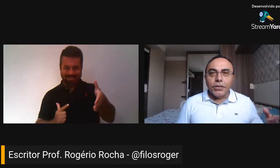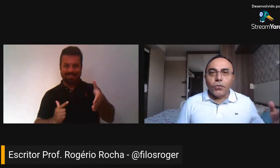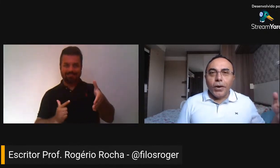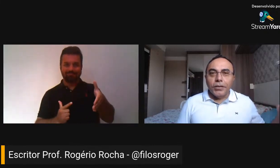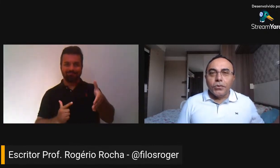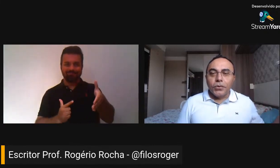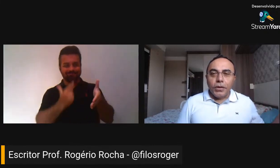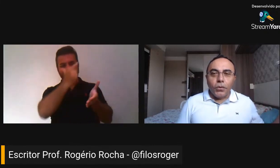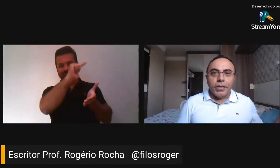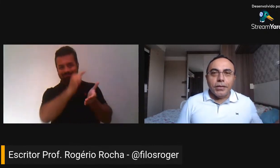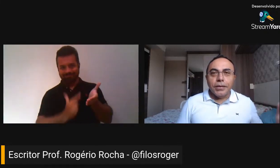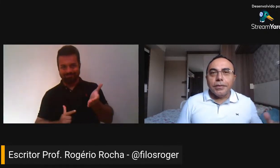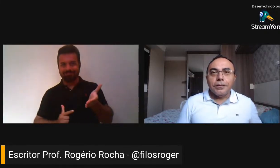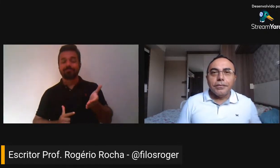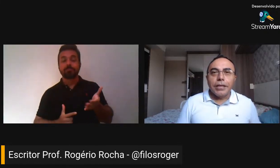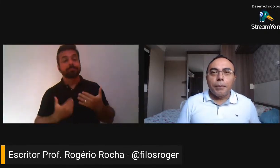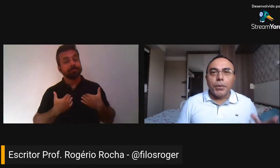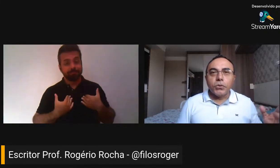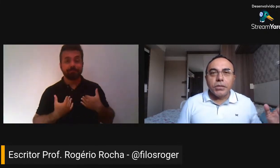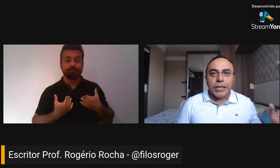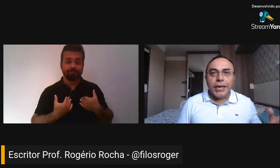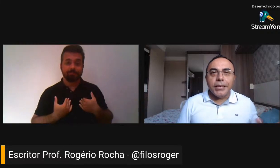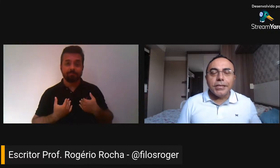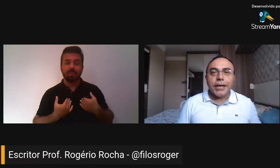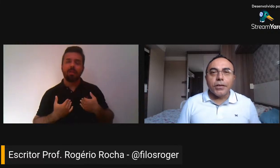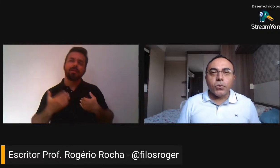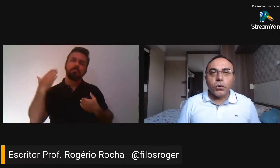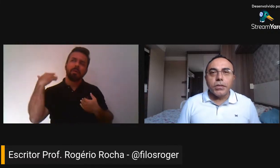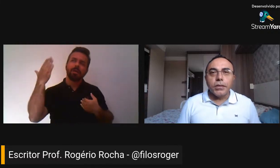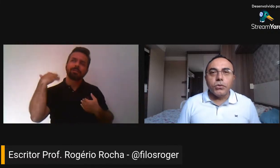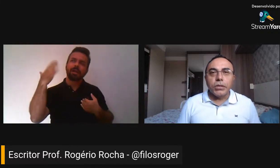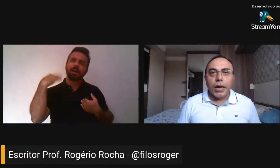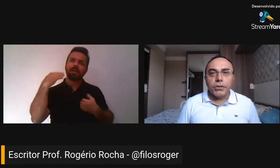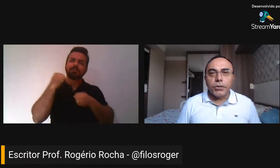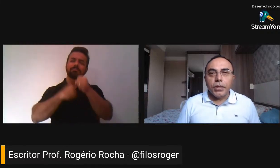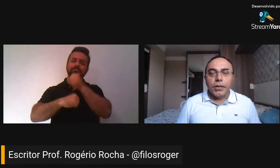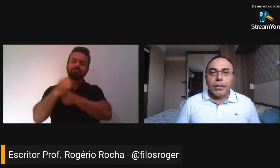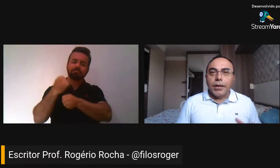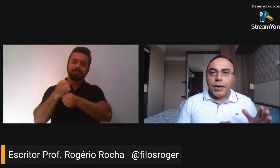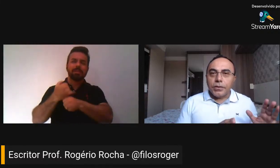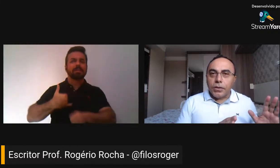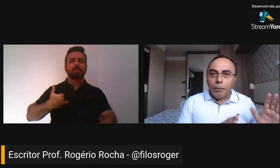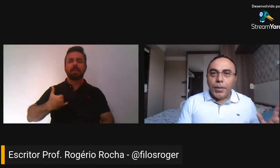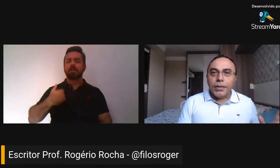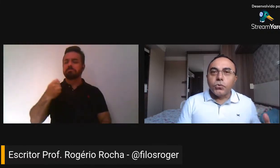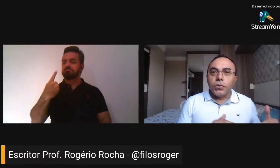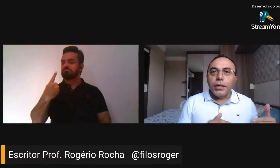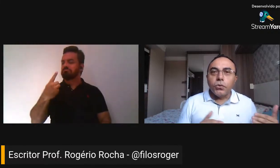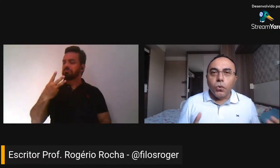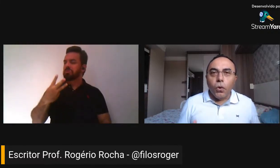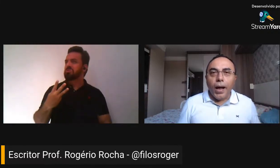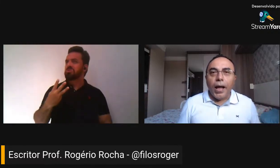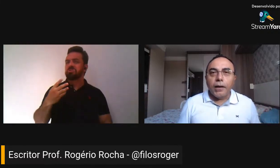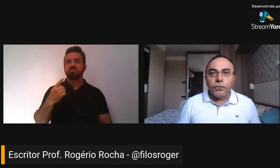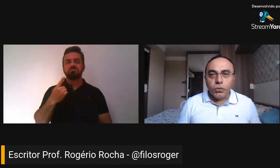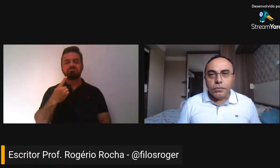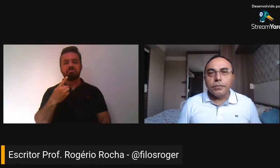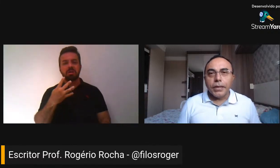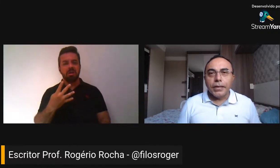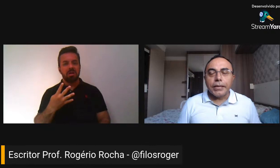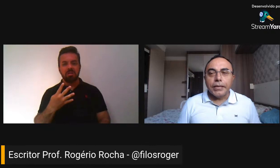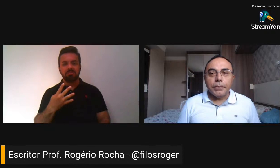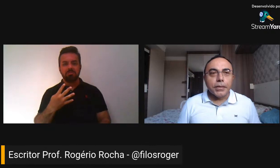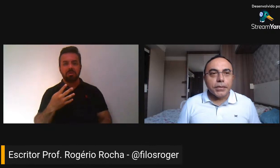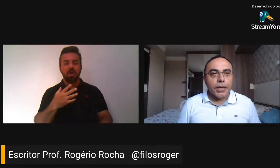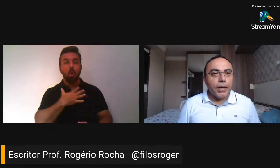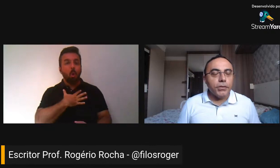desde quando eu ainda lá pelos 13, 14 anos de idade, era apenas um leitor ávido